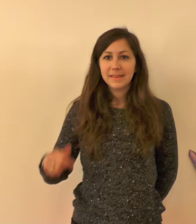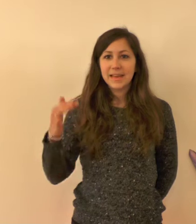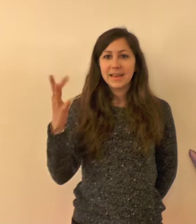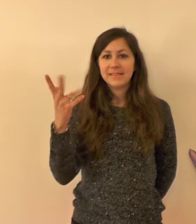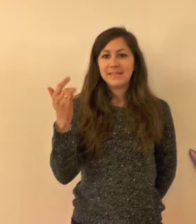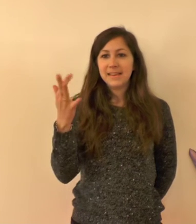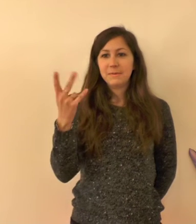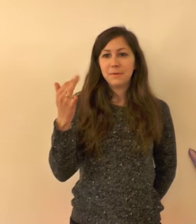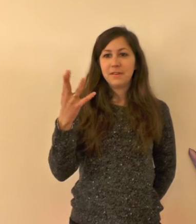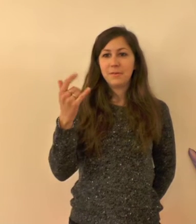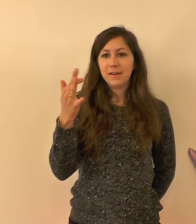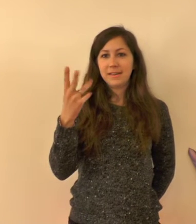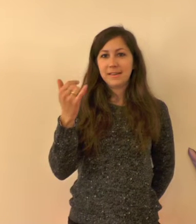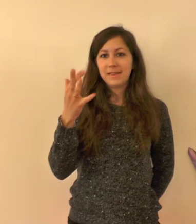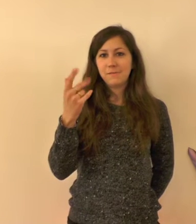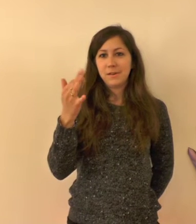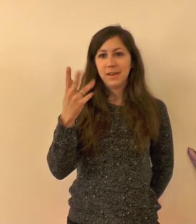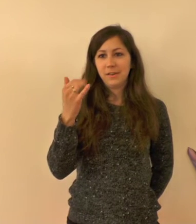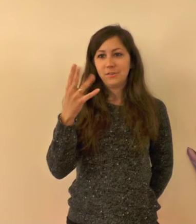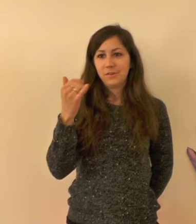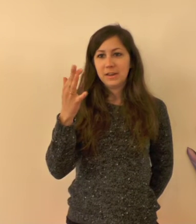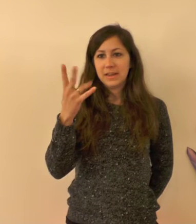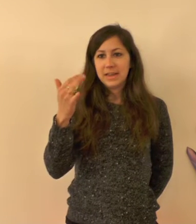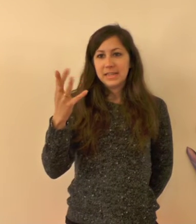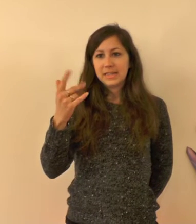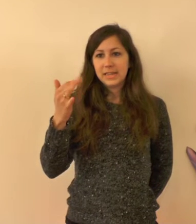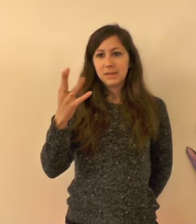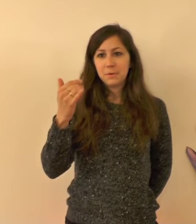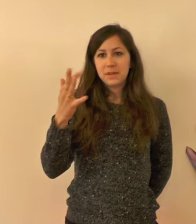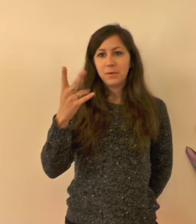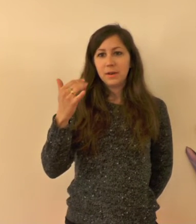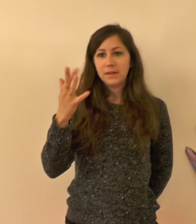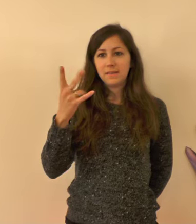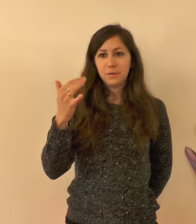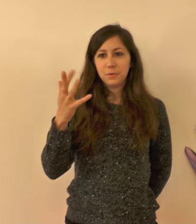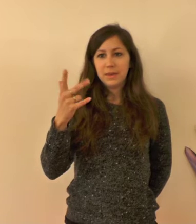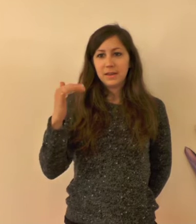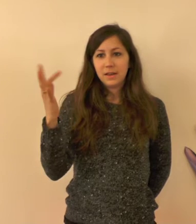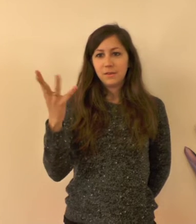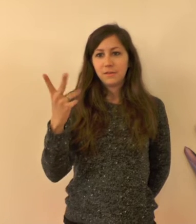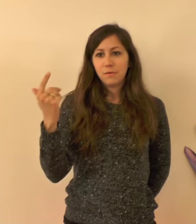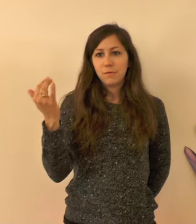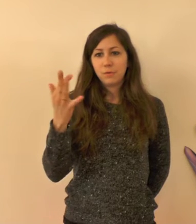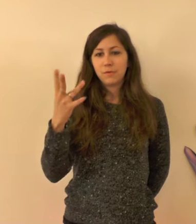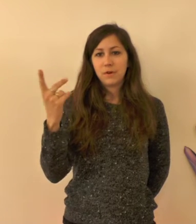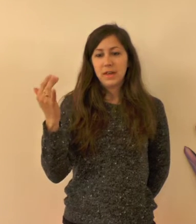Cinq petits doigts qui voyagent. Cinq petits doigts qui s'ennuient s'en vont en voyage.